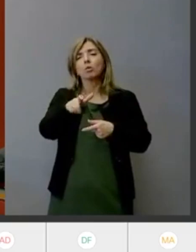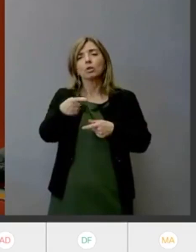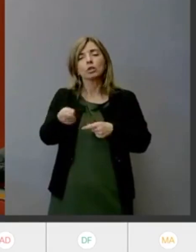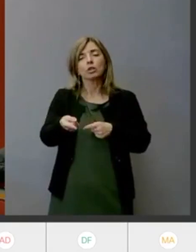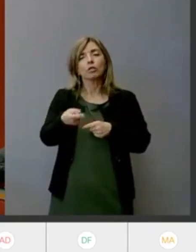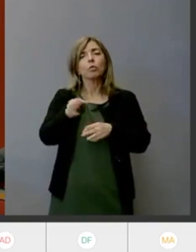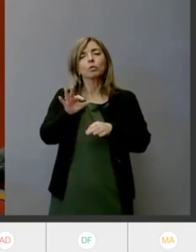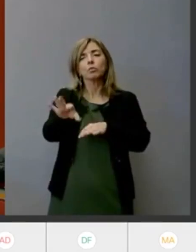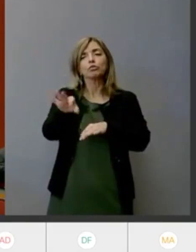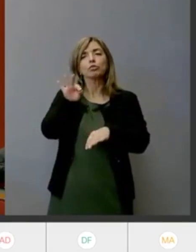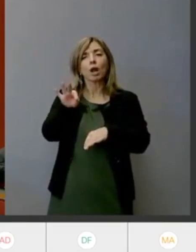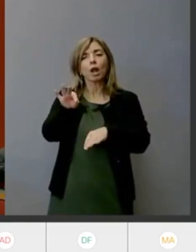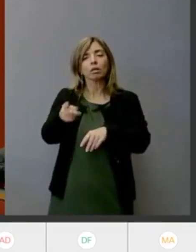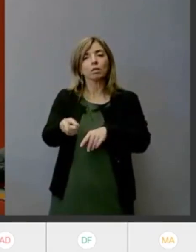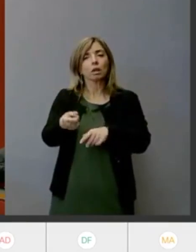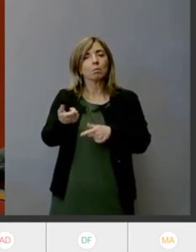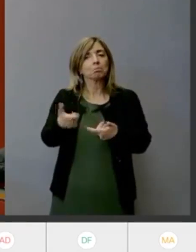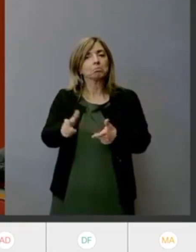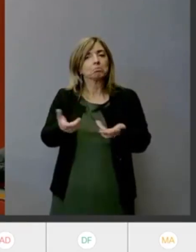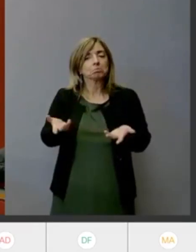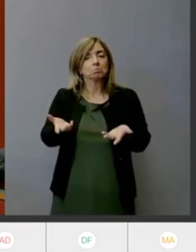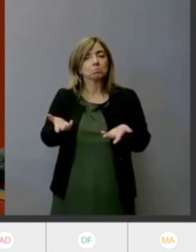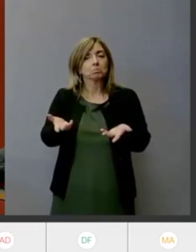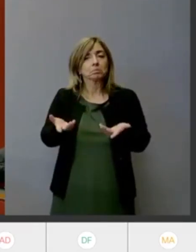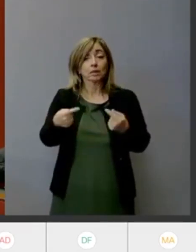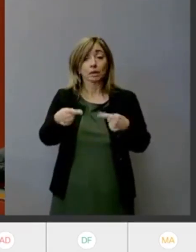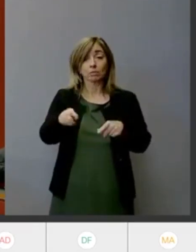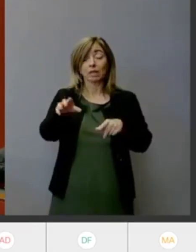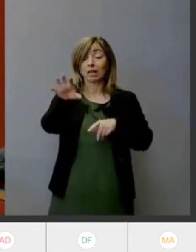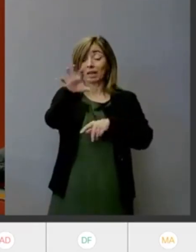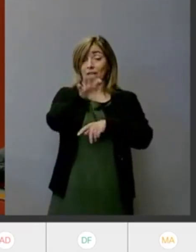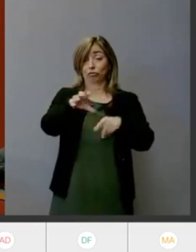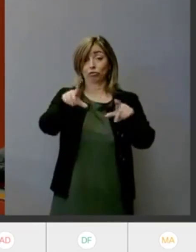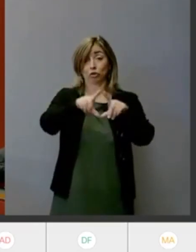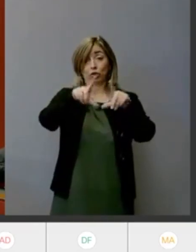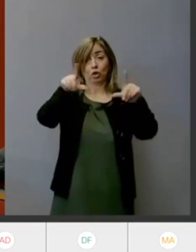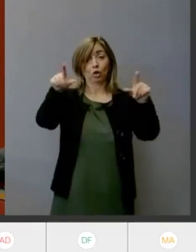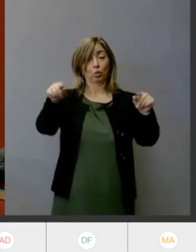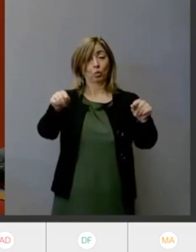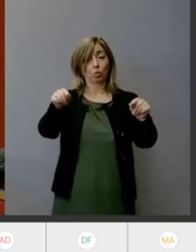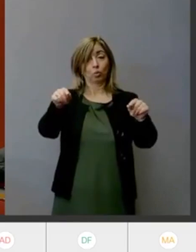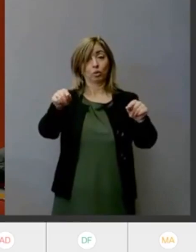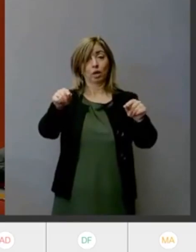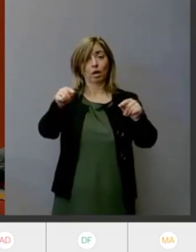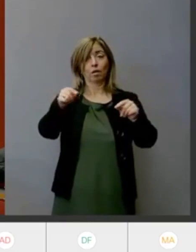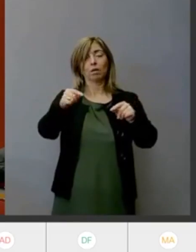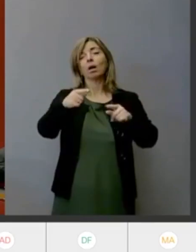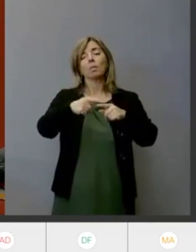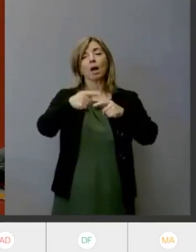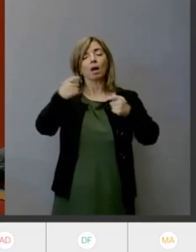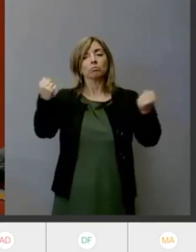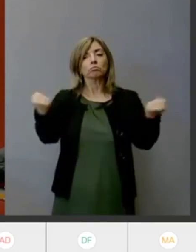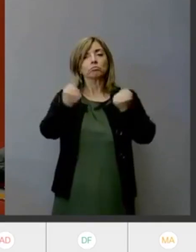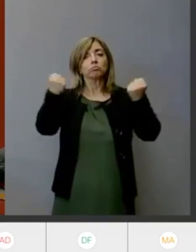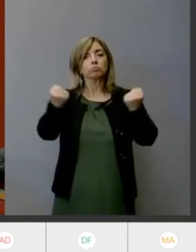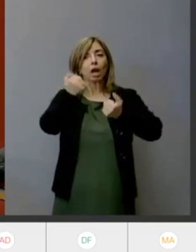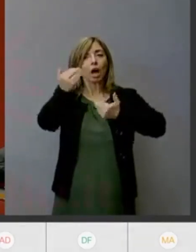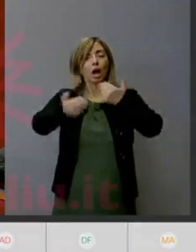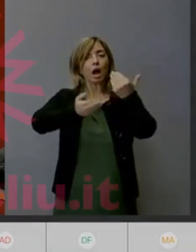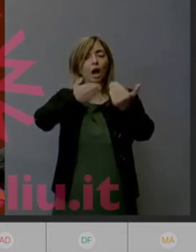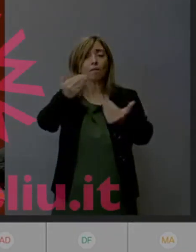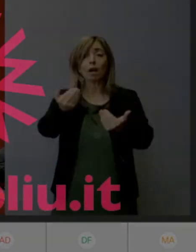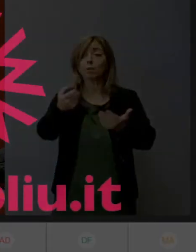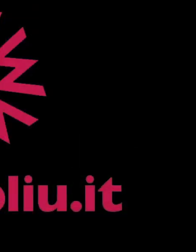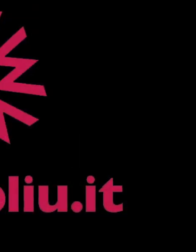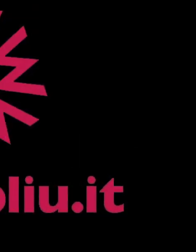per ridare slancio a questa regione l'unico modo è investire sui più giovani a partire dai bambini sulle loro capacità i progetti e i